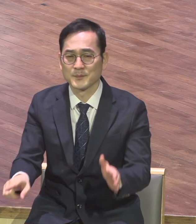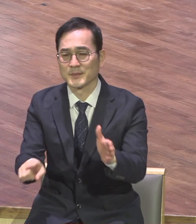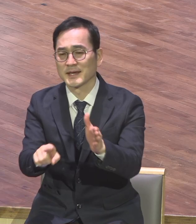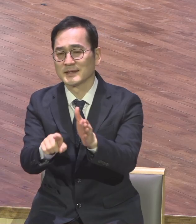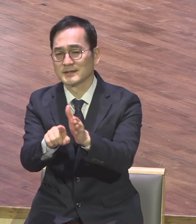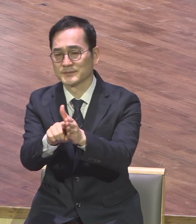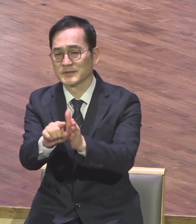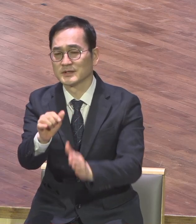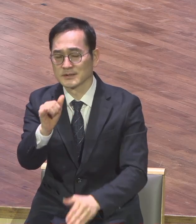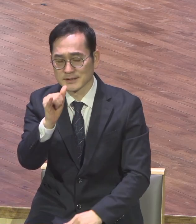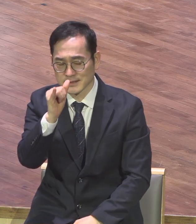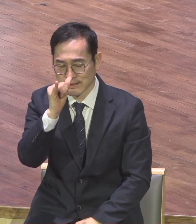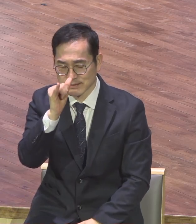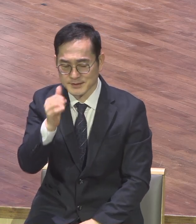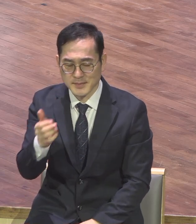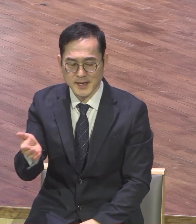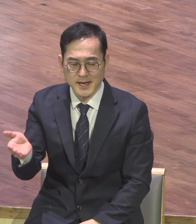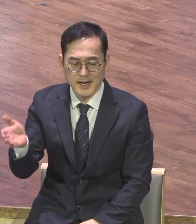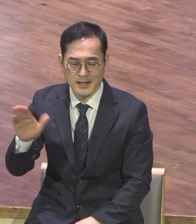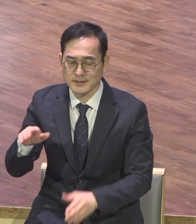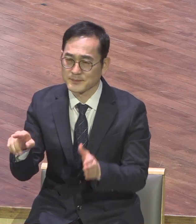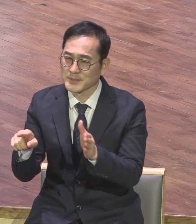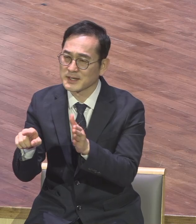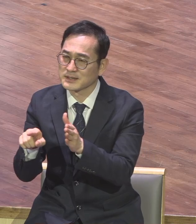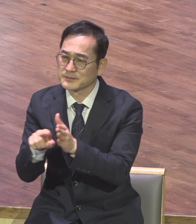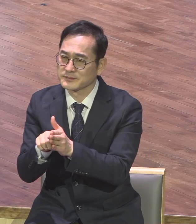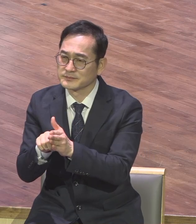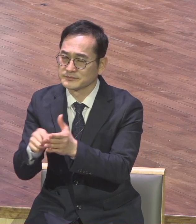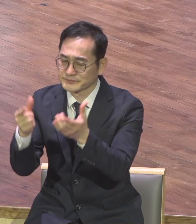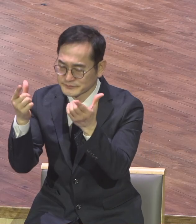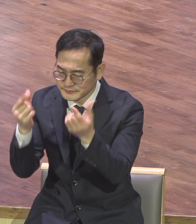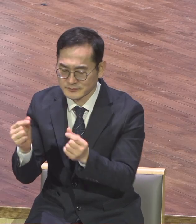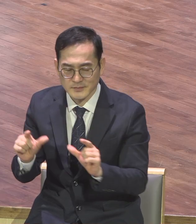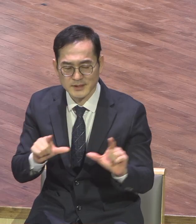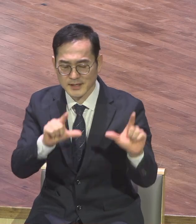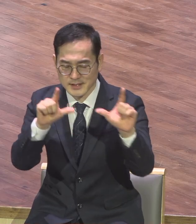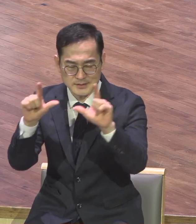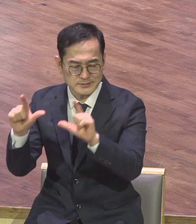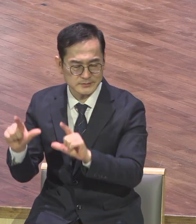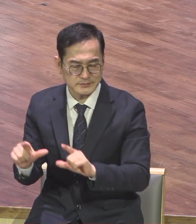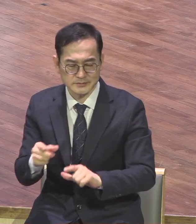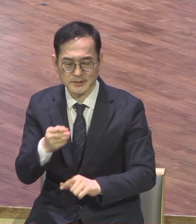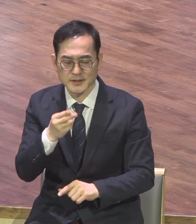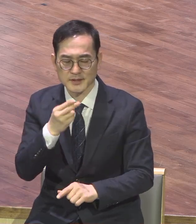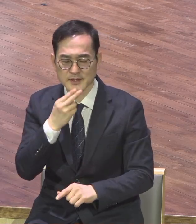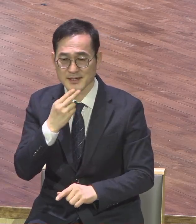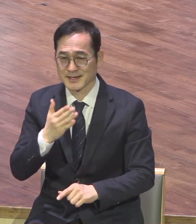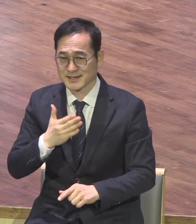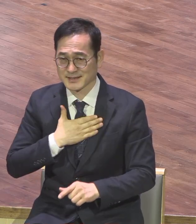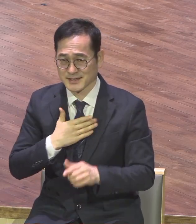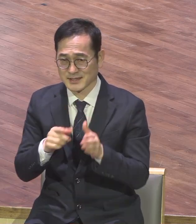그리 아리라니 믿음으로 60마다 그리